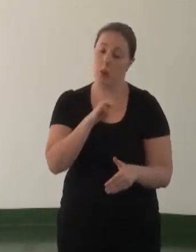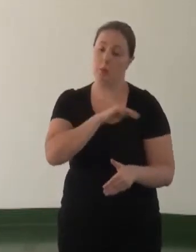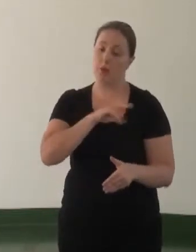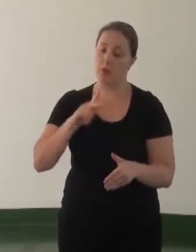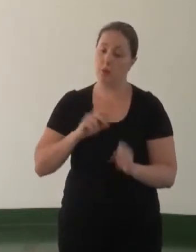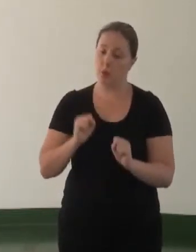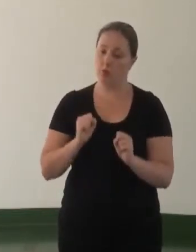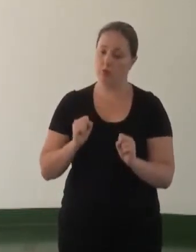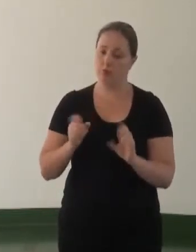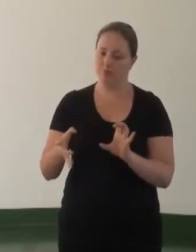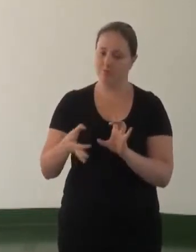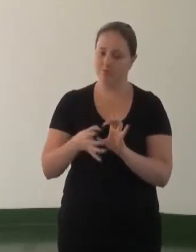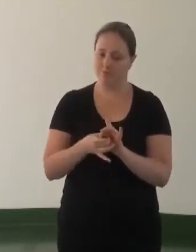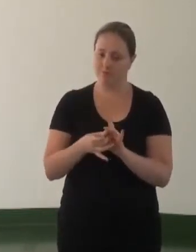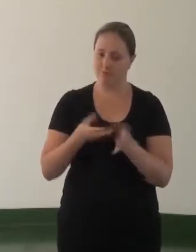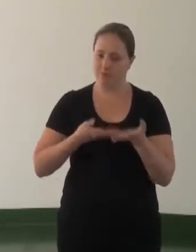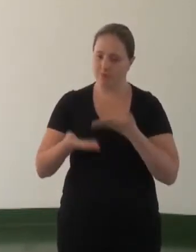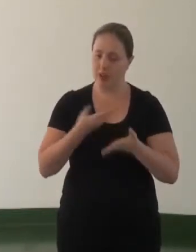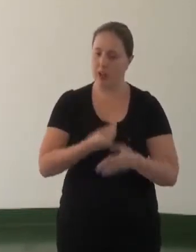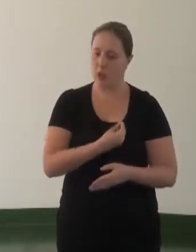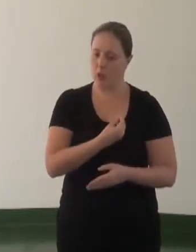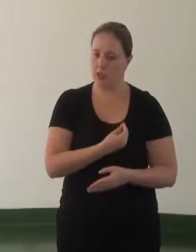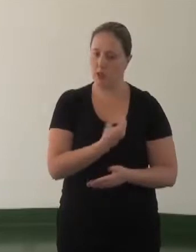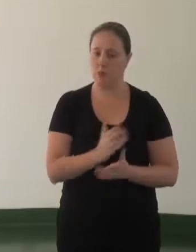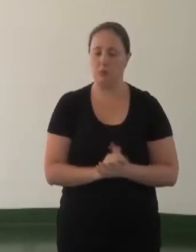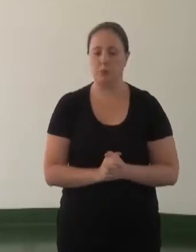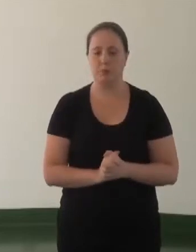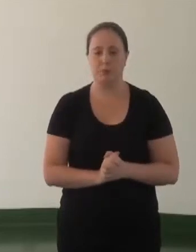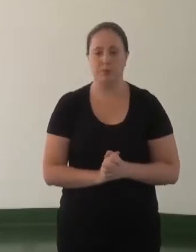Público se integre nessa atuação.